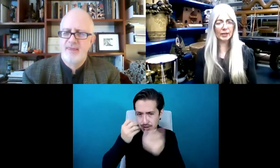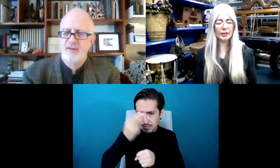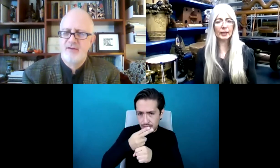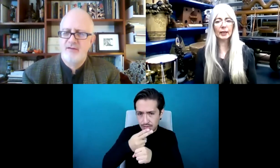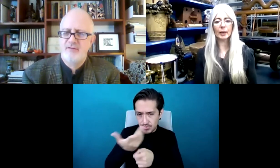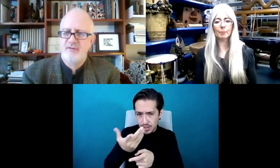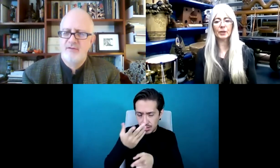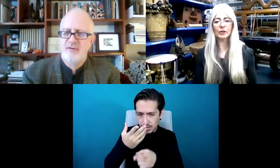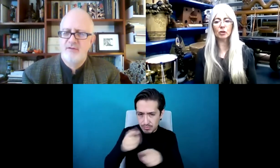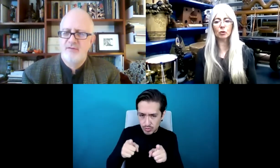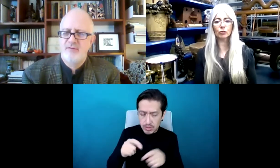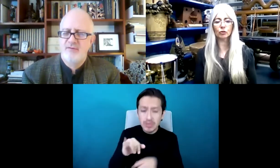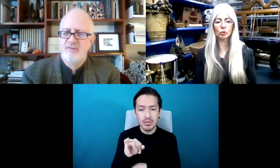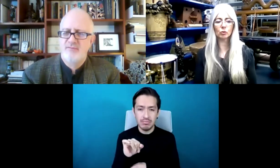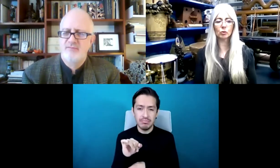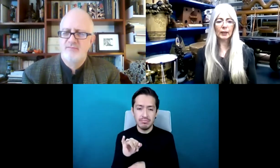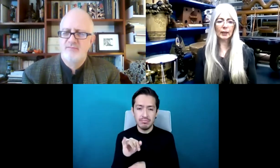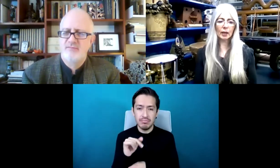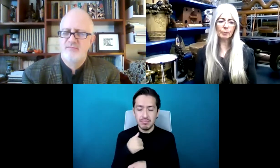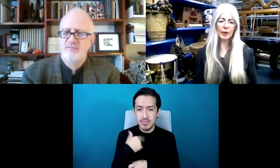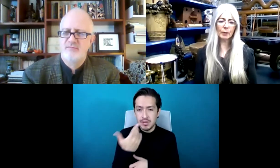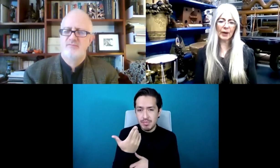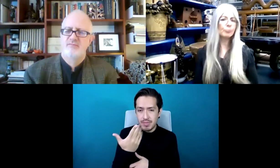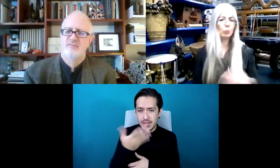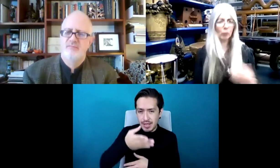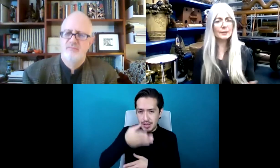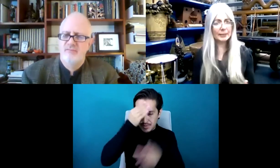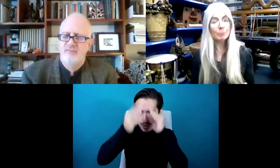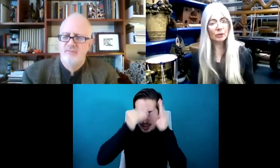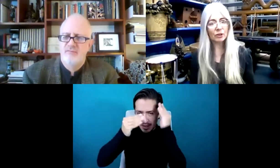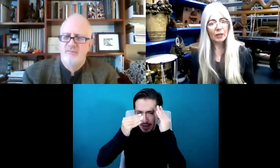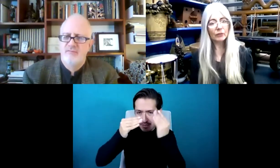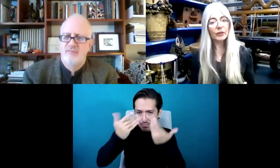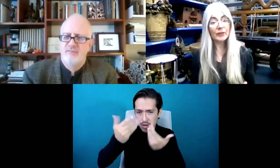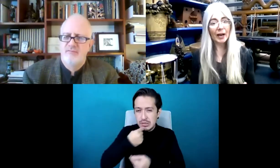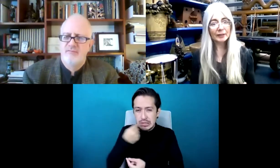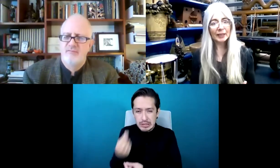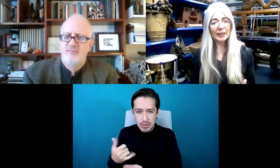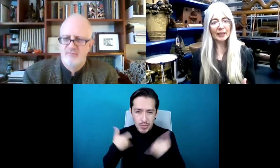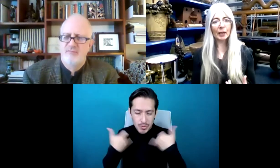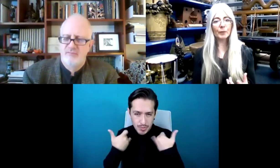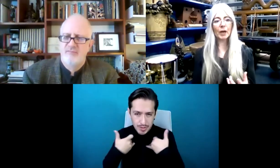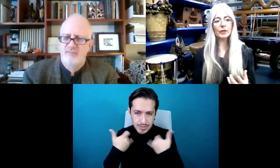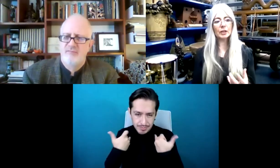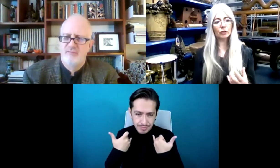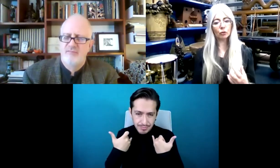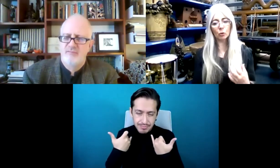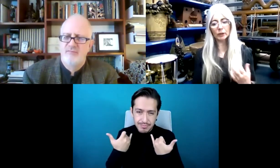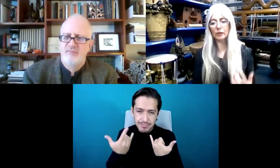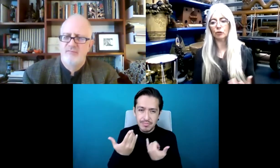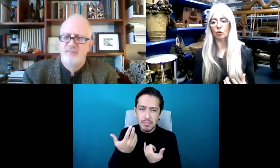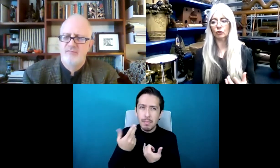fue el contexto de mi capacitación musical temprana, pero también creo que fue más allá de